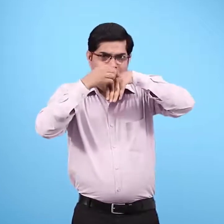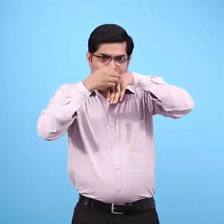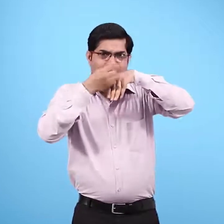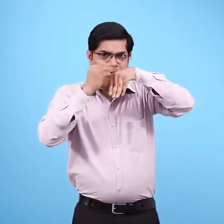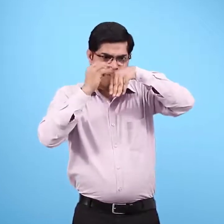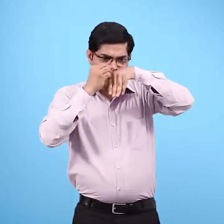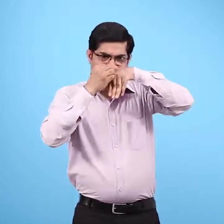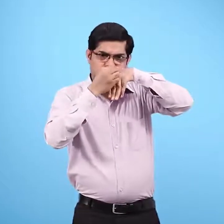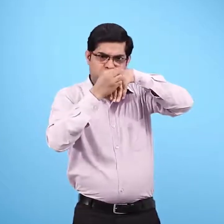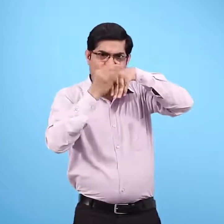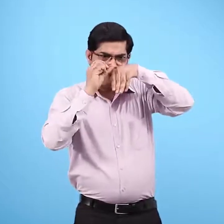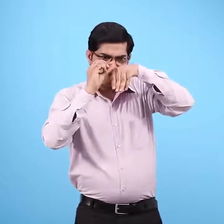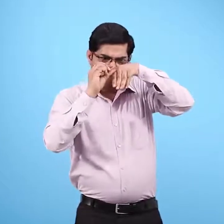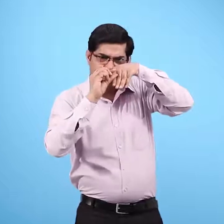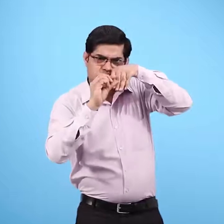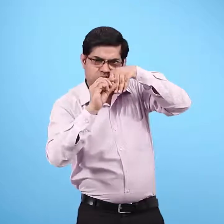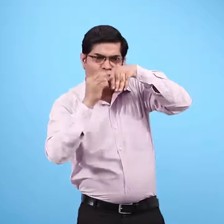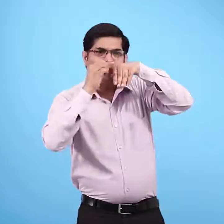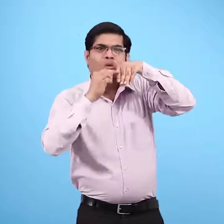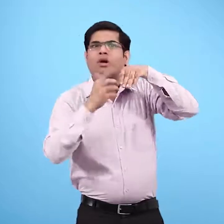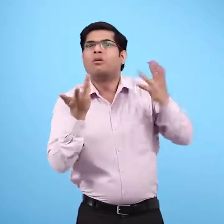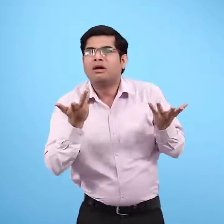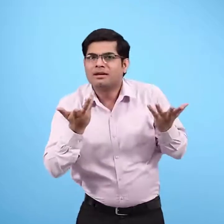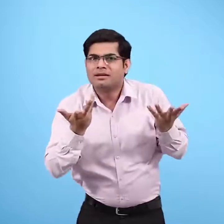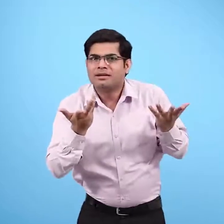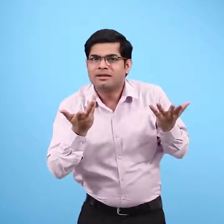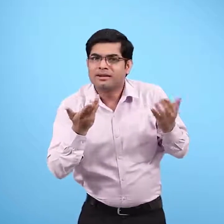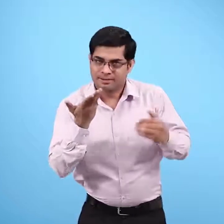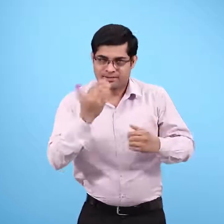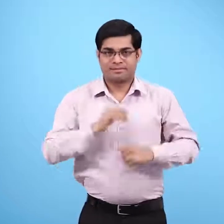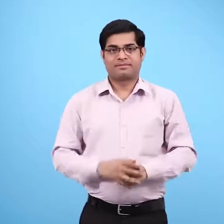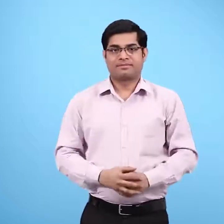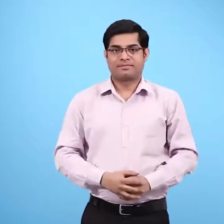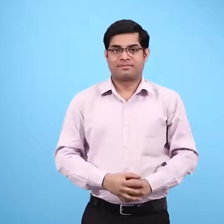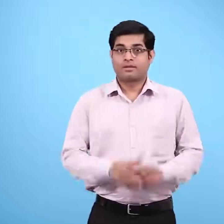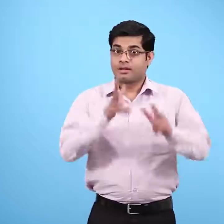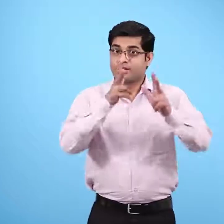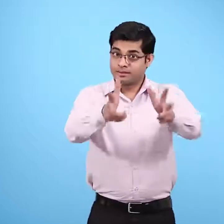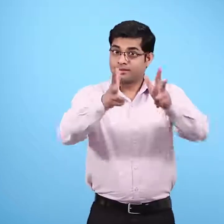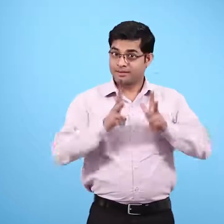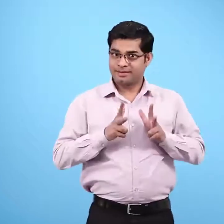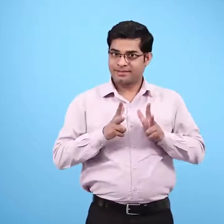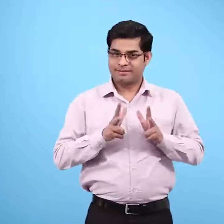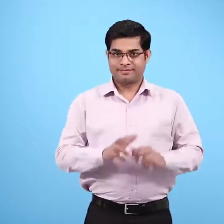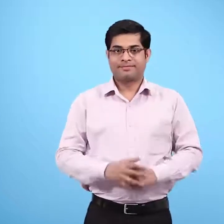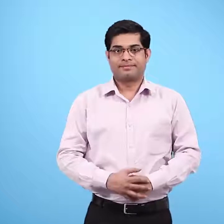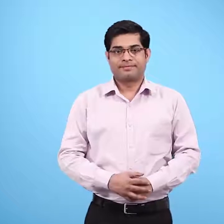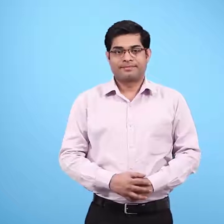जीब पर कुछ दाने दाने जैसे दिखते हैं? बताओ अगर कोई हमसे पूछे